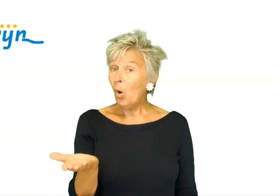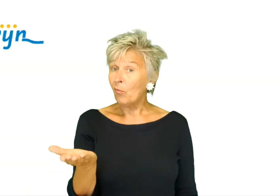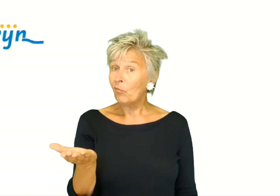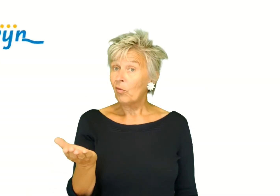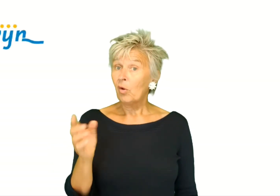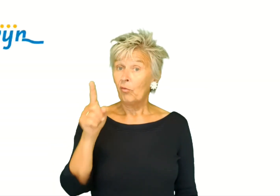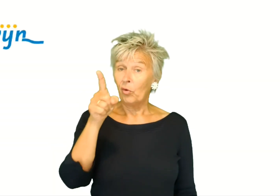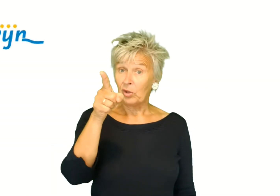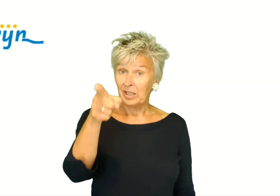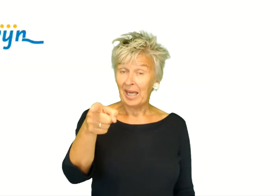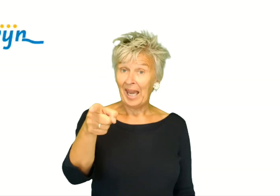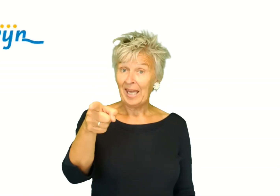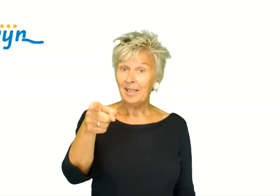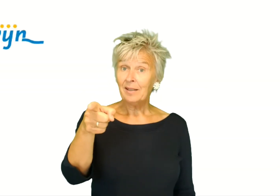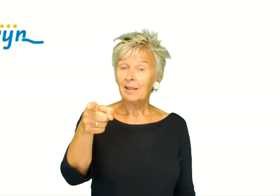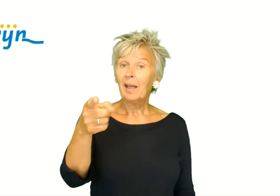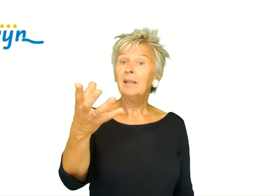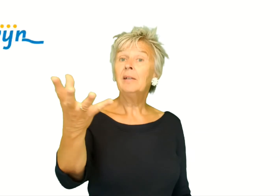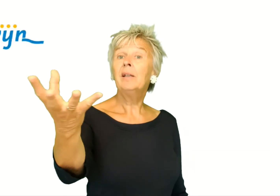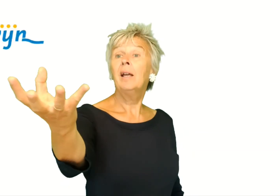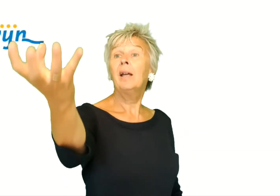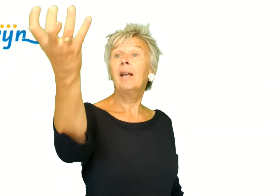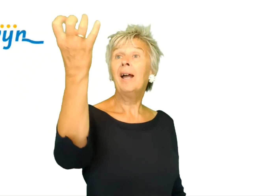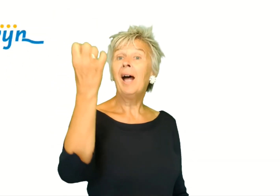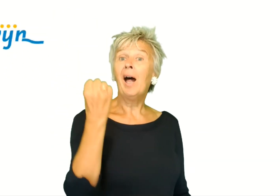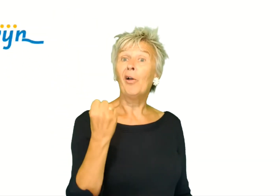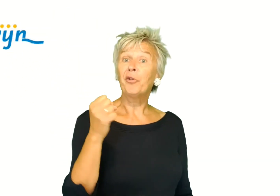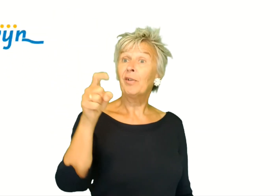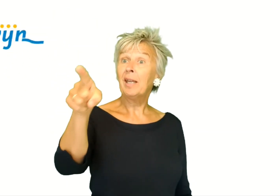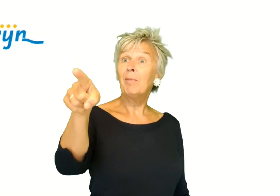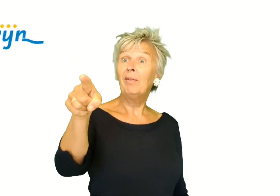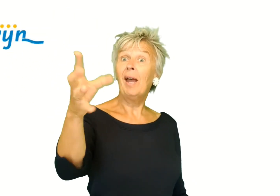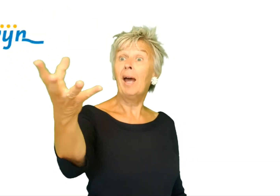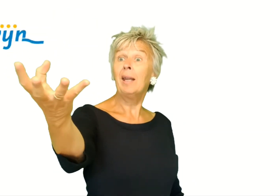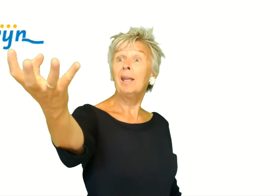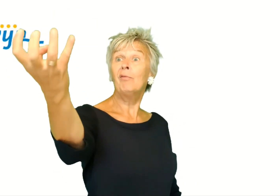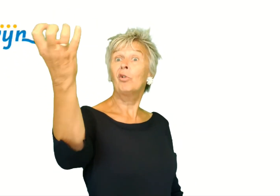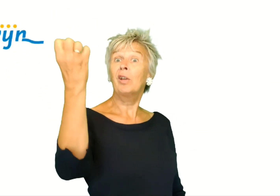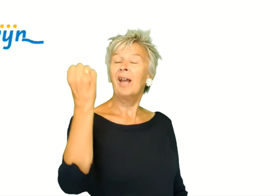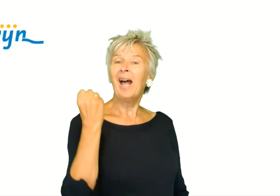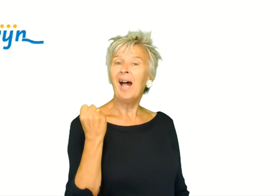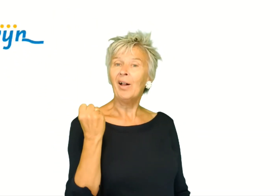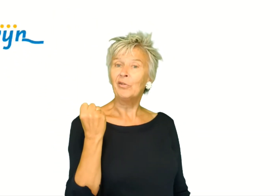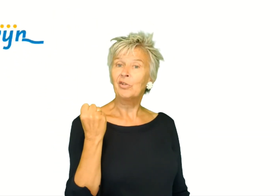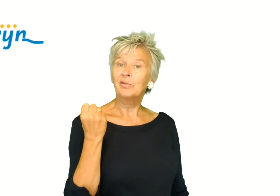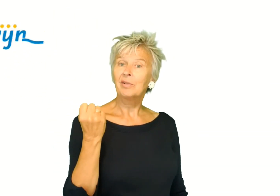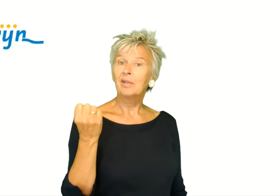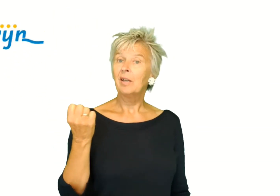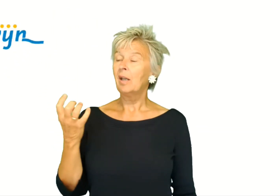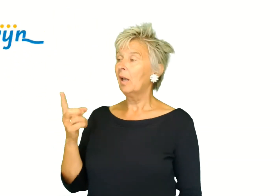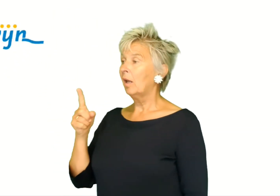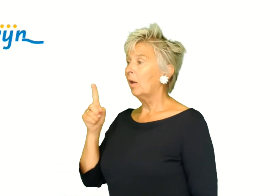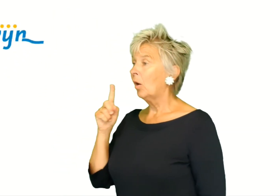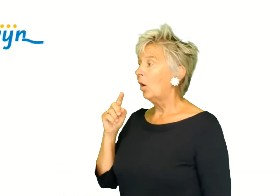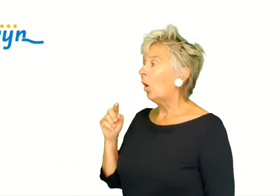Of wordt jij en dan gehaald. Want jij bent daar en je wordt gehaald.